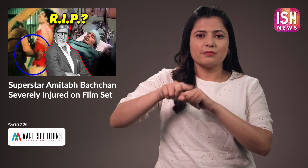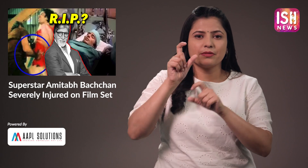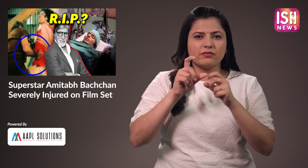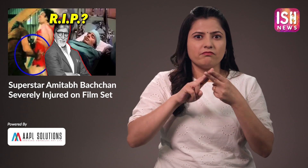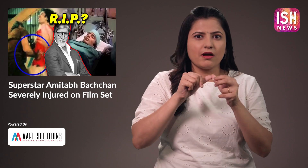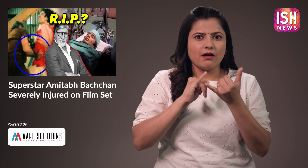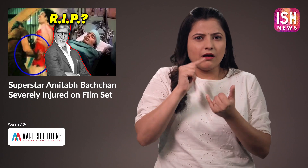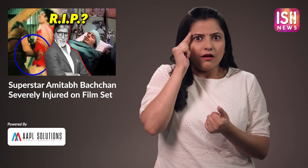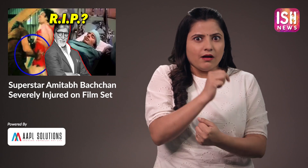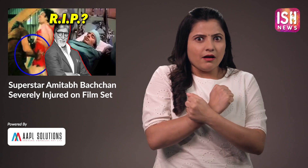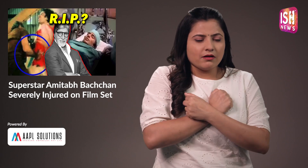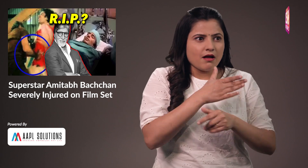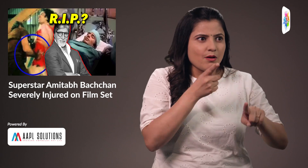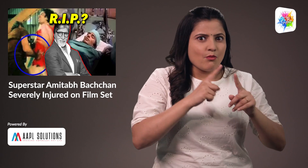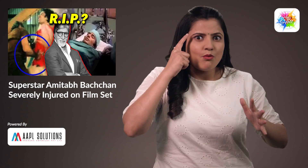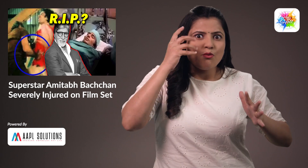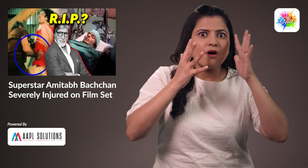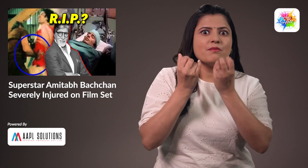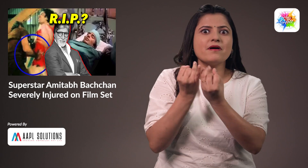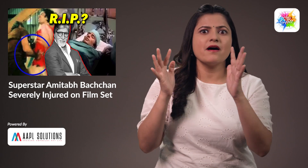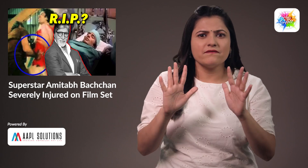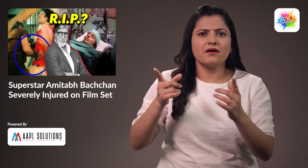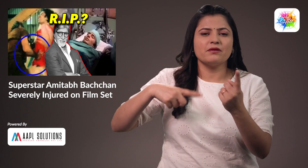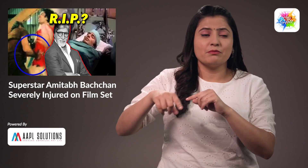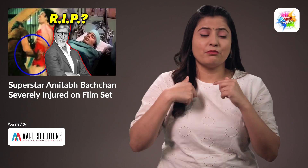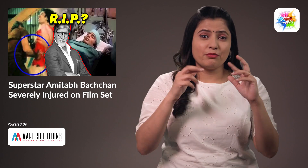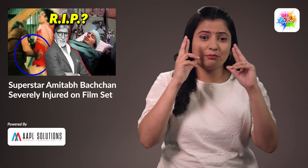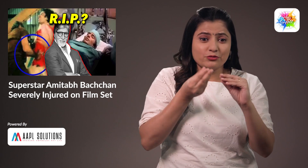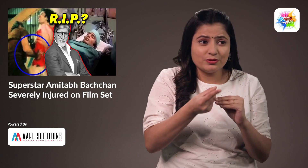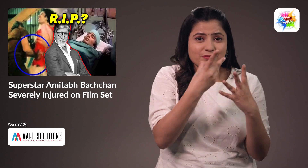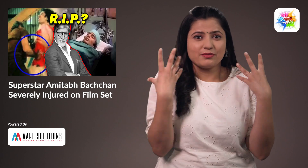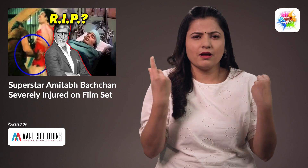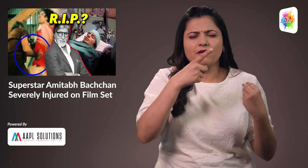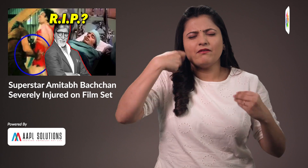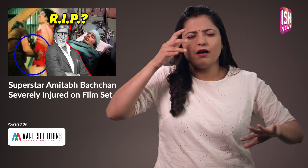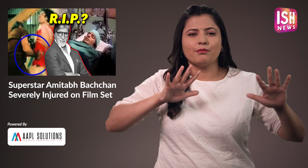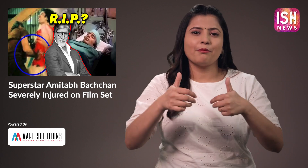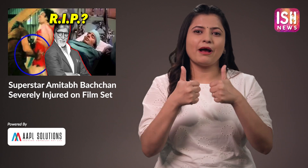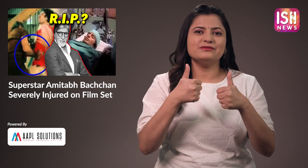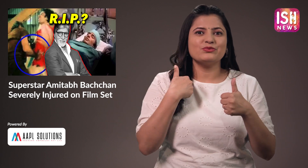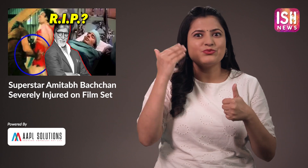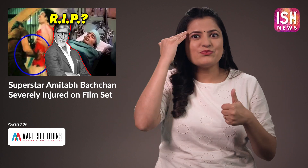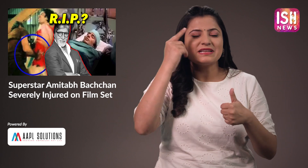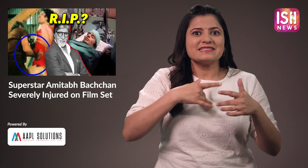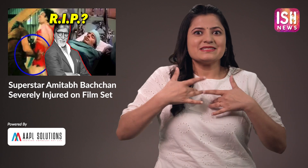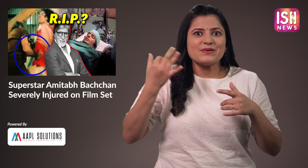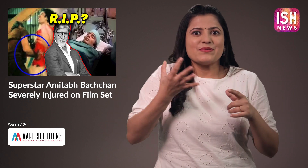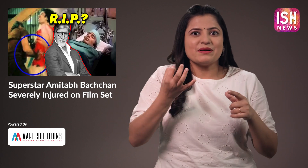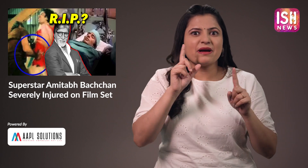बच्चन के प्रशंचक उनके स्वास्त को लेकर चिनते थे और उनके शीगर स्वस्त होने के लिए कामना कर रहे है क्योंकि हर कोई उन्हें स्क्रीन पर देखना पसंद